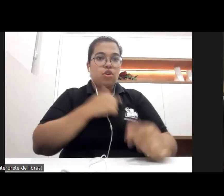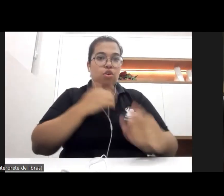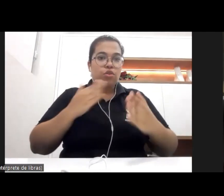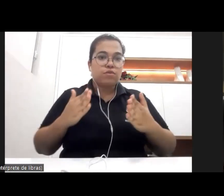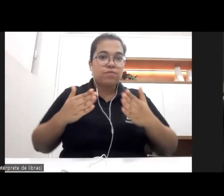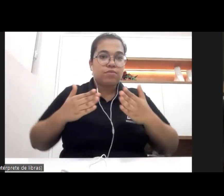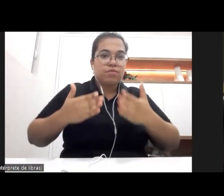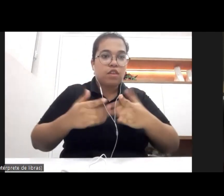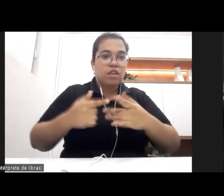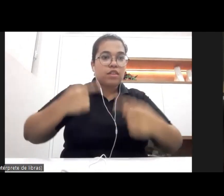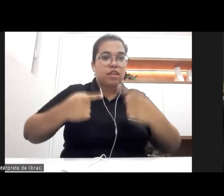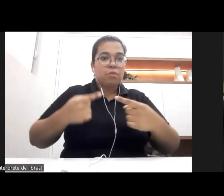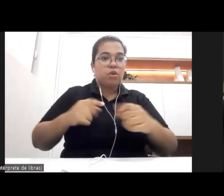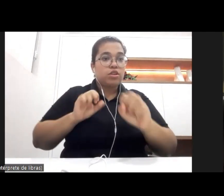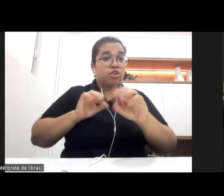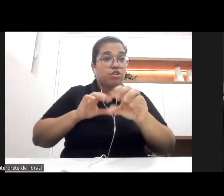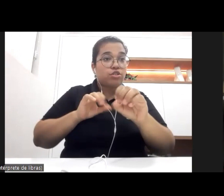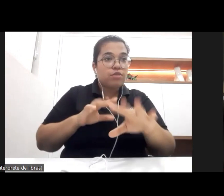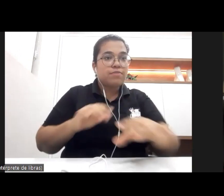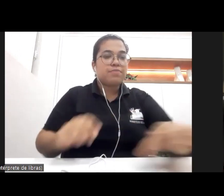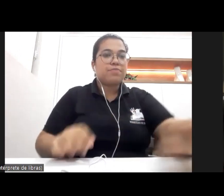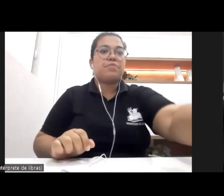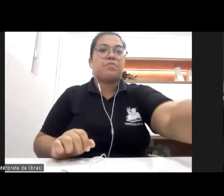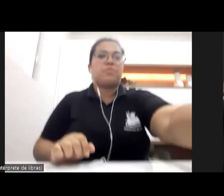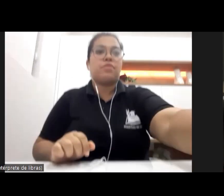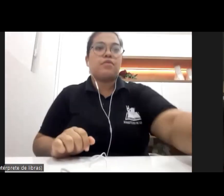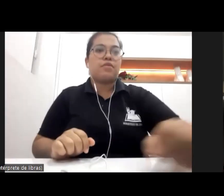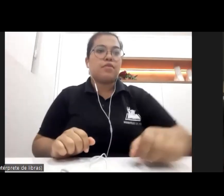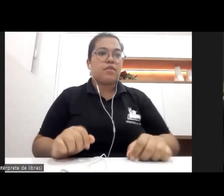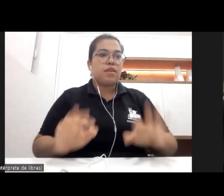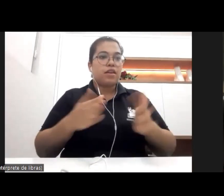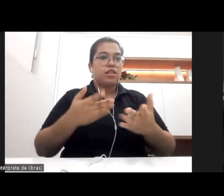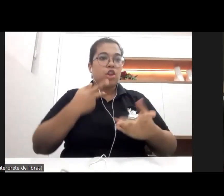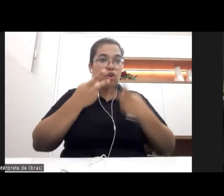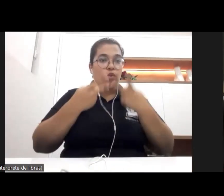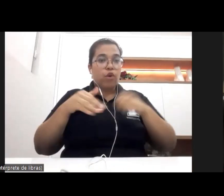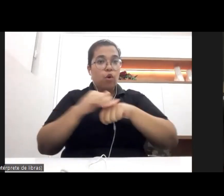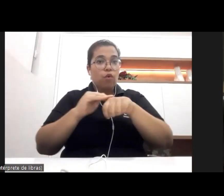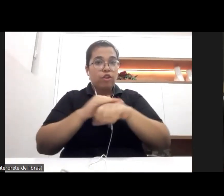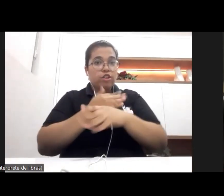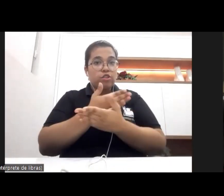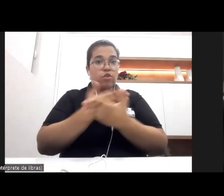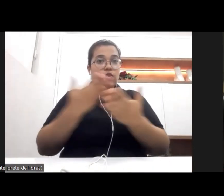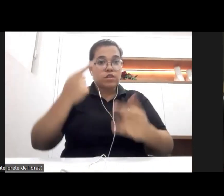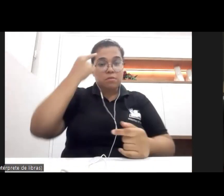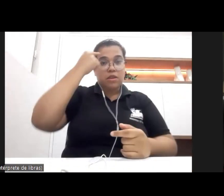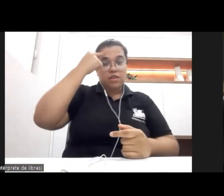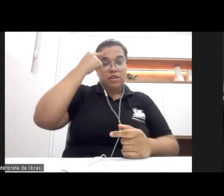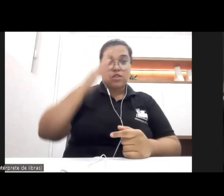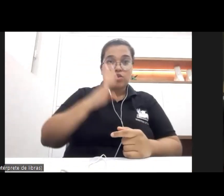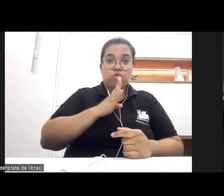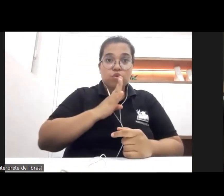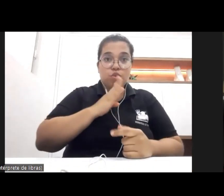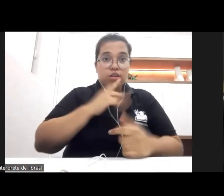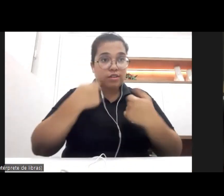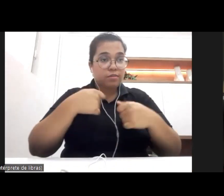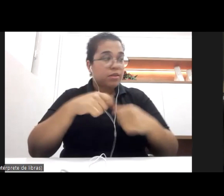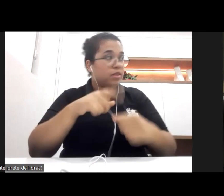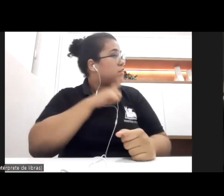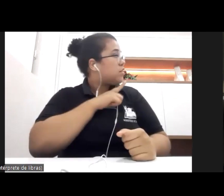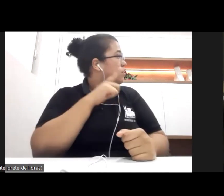Então, vou dialogar com vocês pensando no conhecimento que precisamos adquirir,